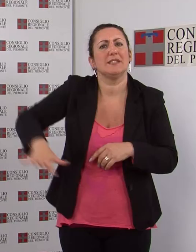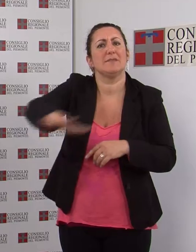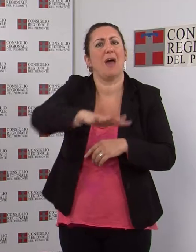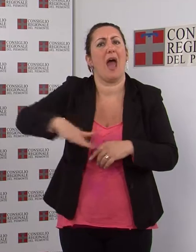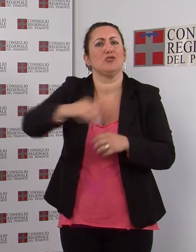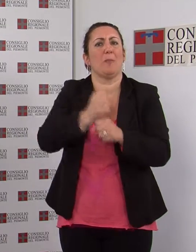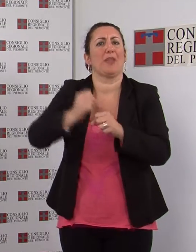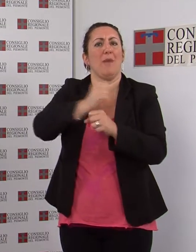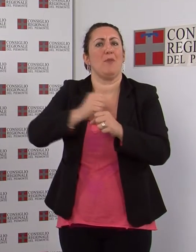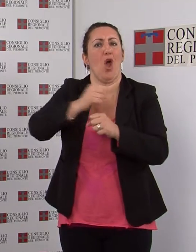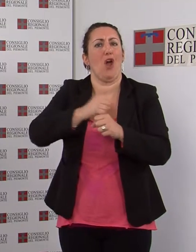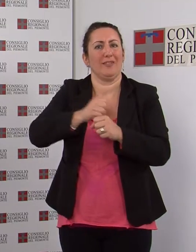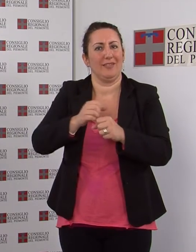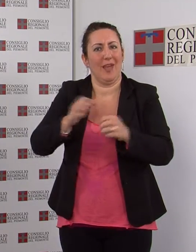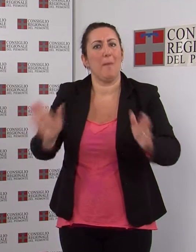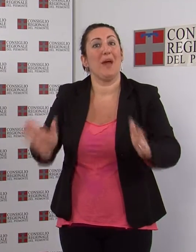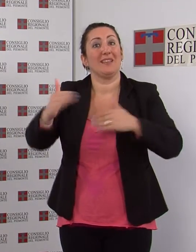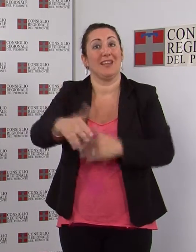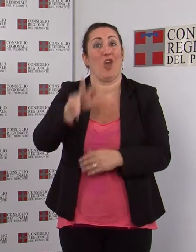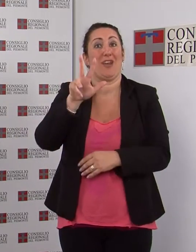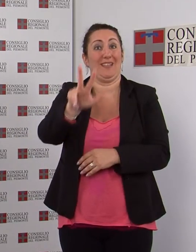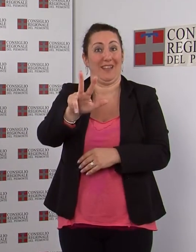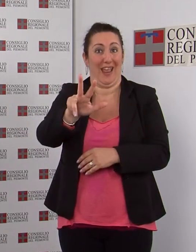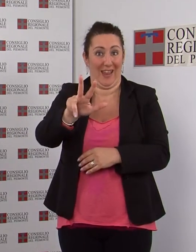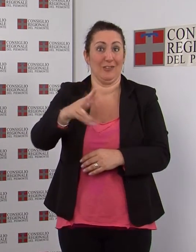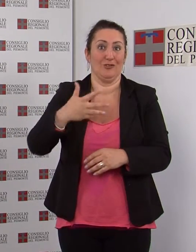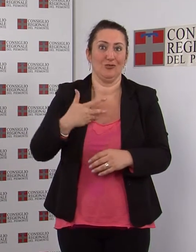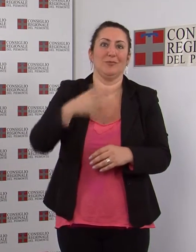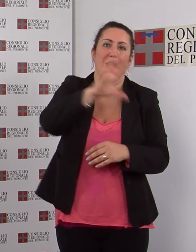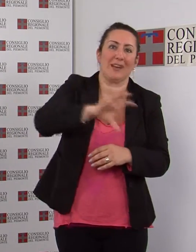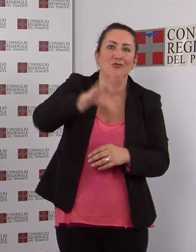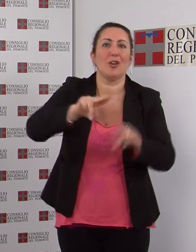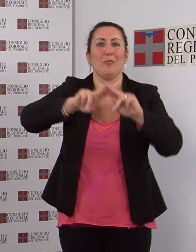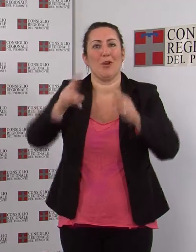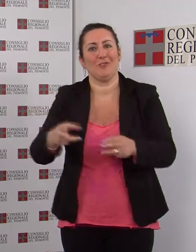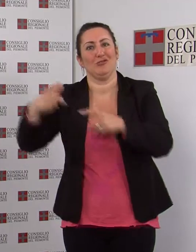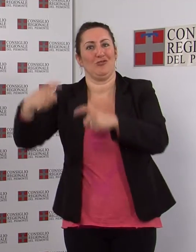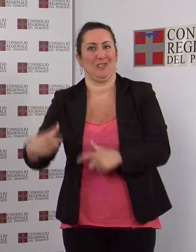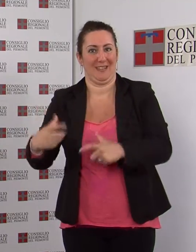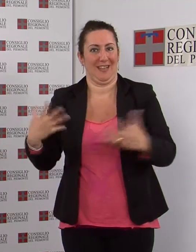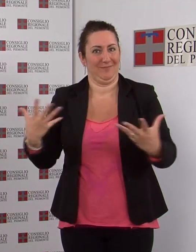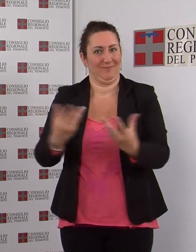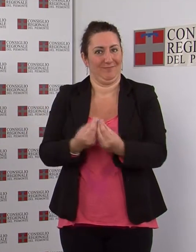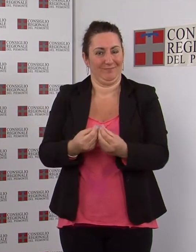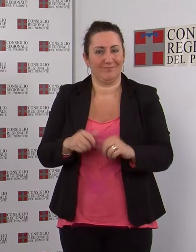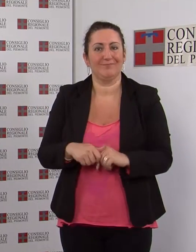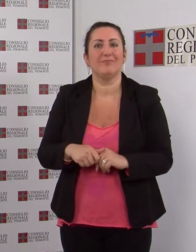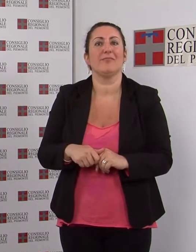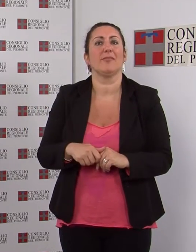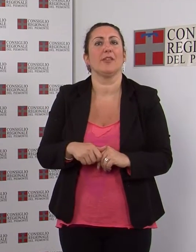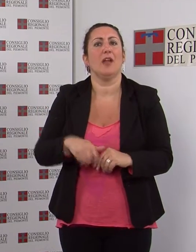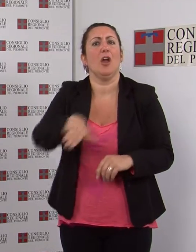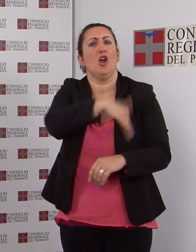allestito da Consiglio e Giunta regionale, provincia e città di Torino. Studenti premiati per l'Europa 165